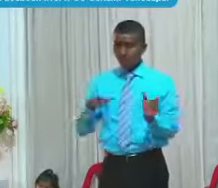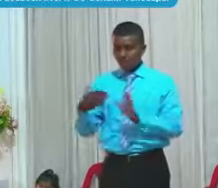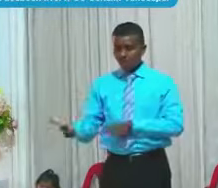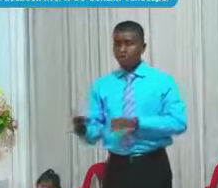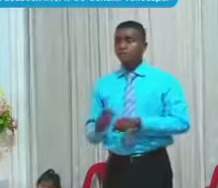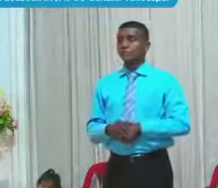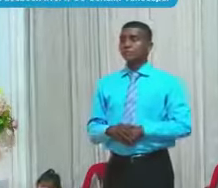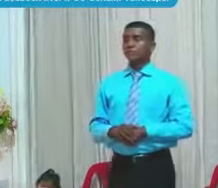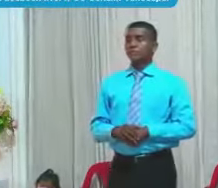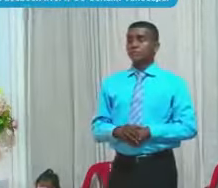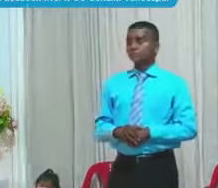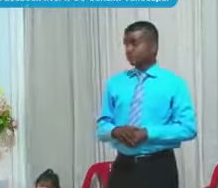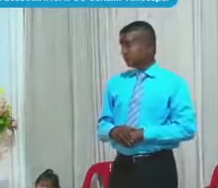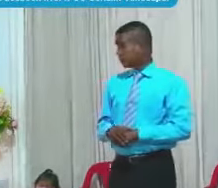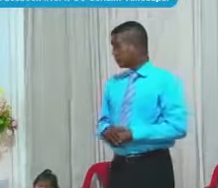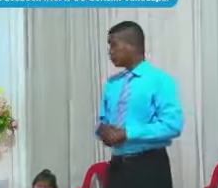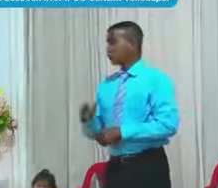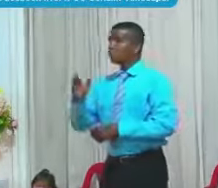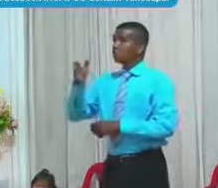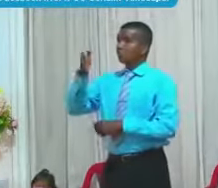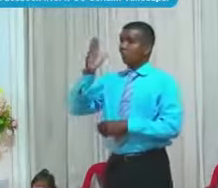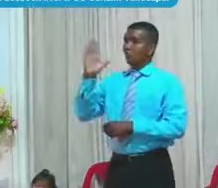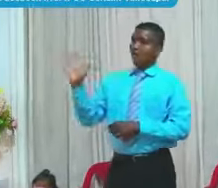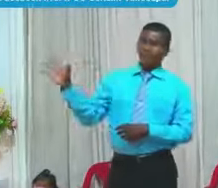encerrando Al ser humano En su totalidad